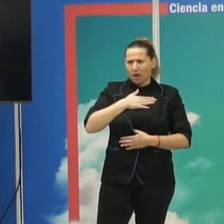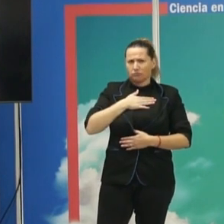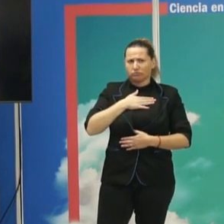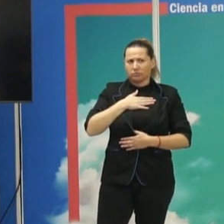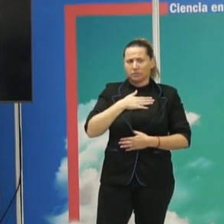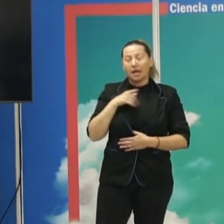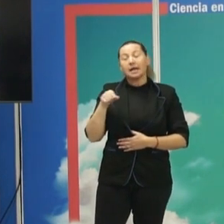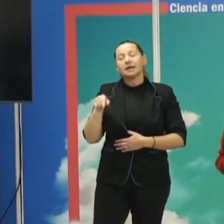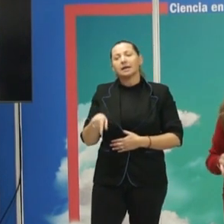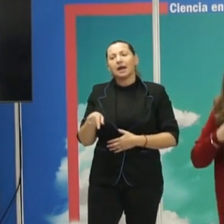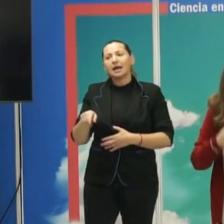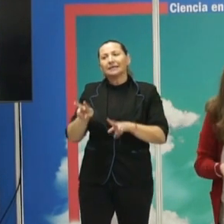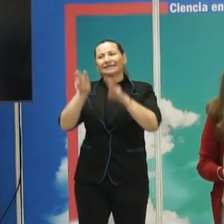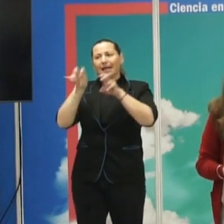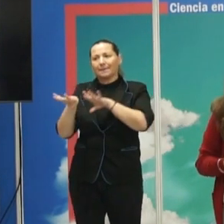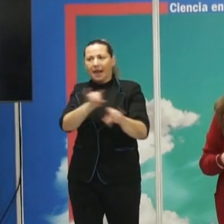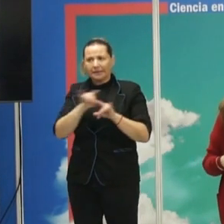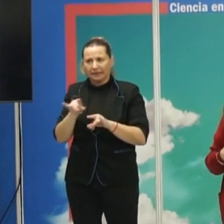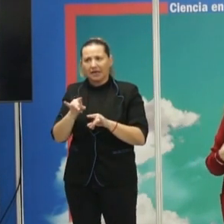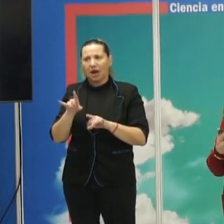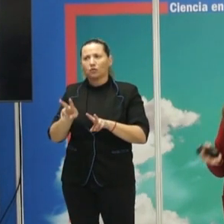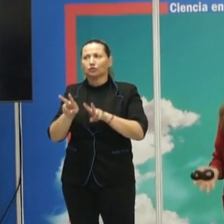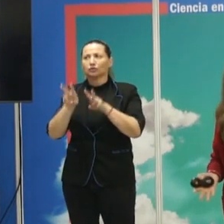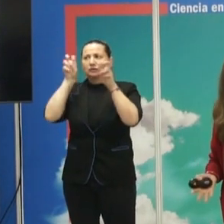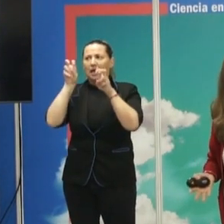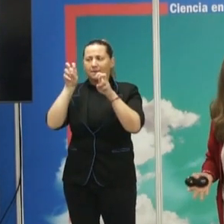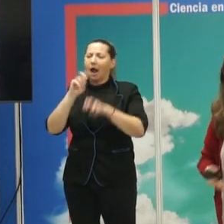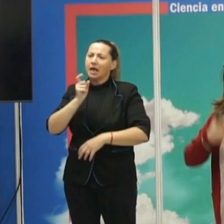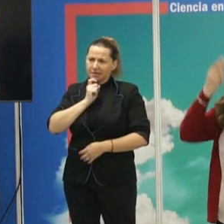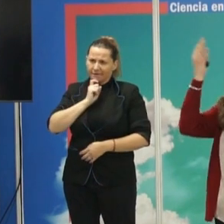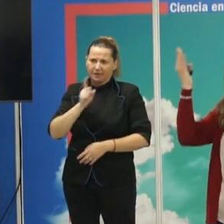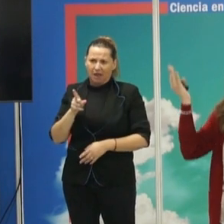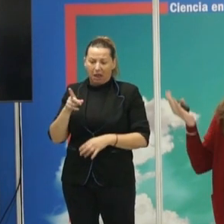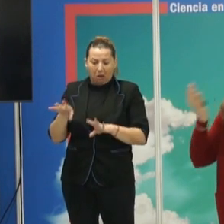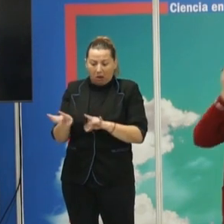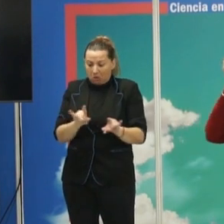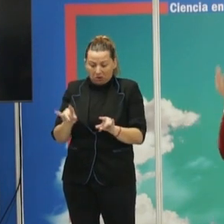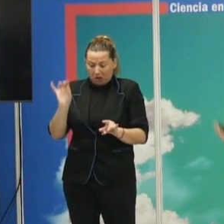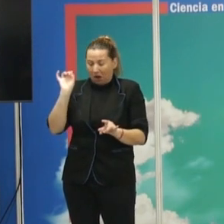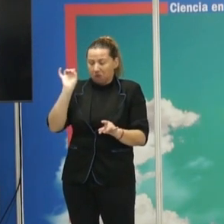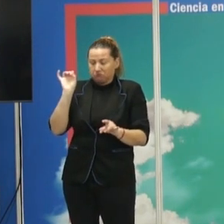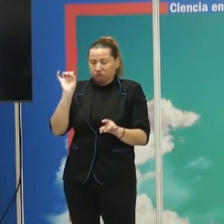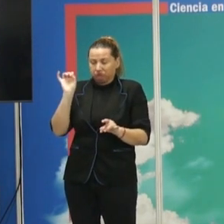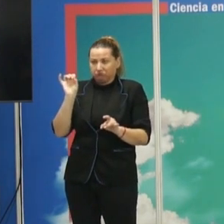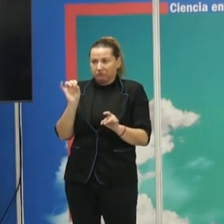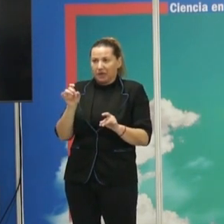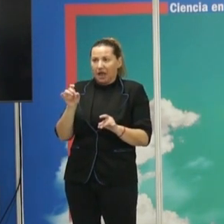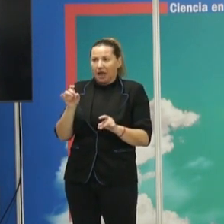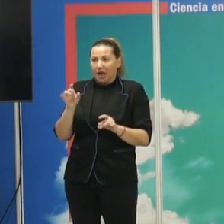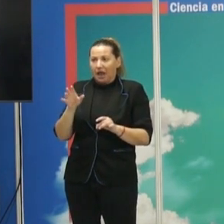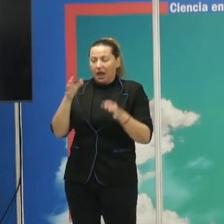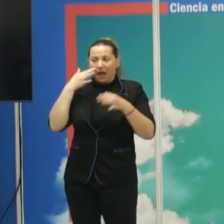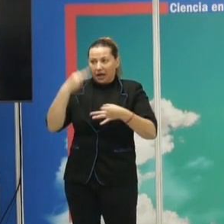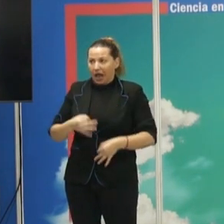un tema complejo, pero es que, además, muchas veces esa tierra ni siquiera existe. Es una tierra ideal, es una tierra mítica que